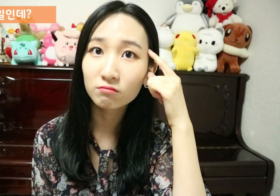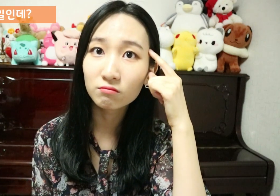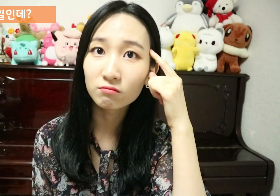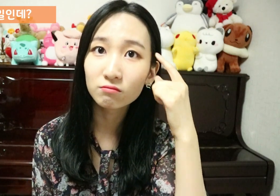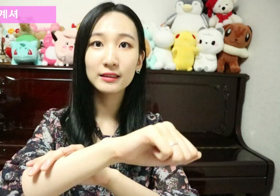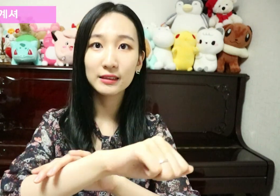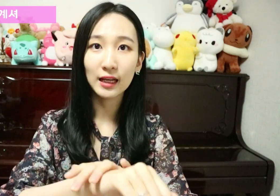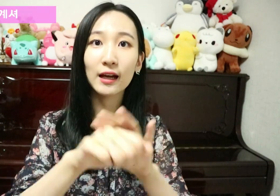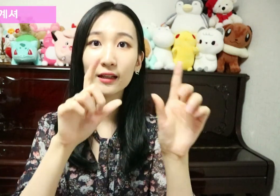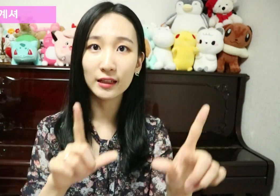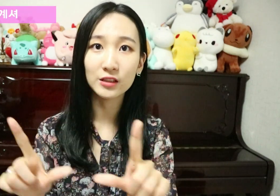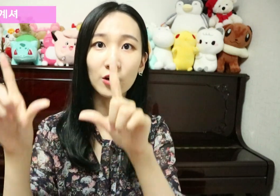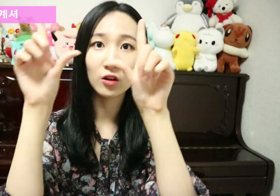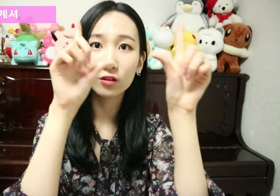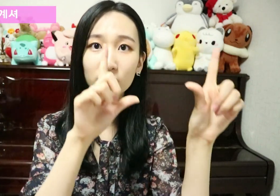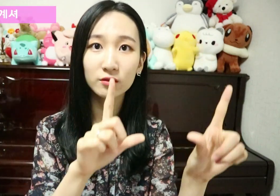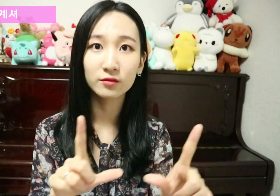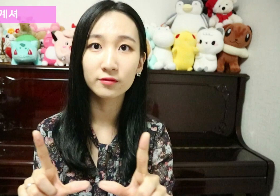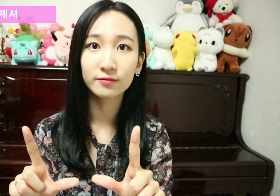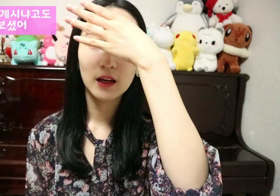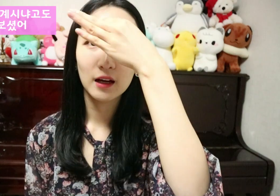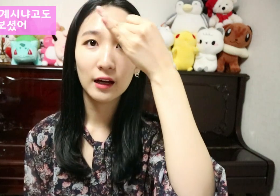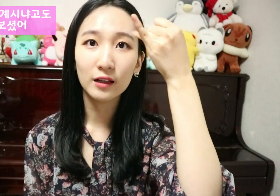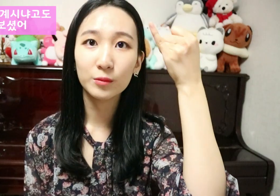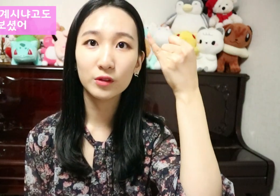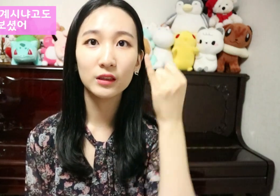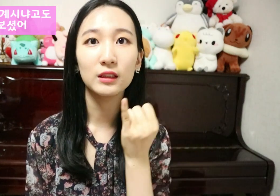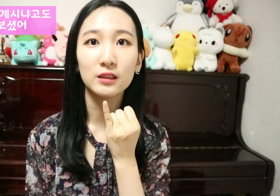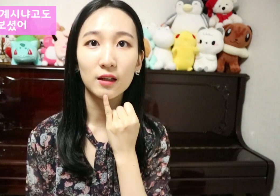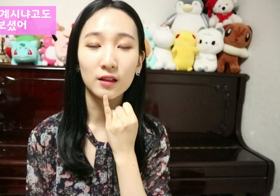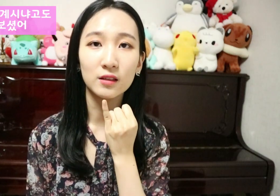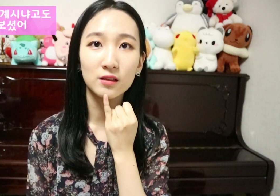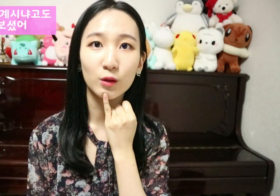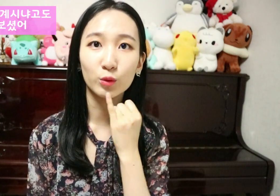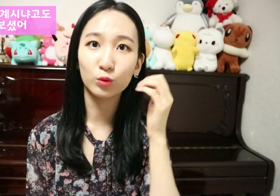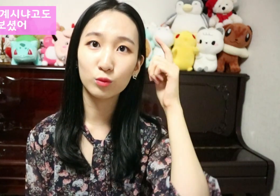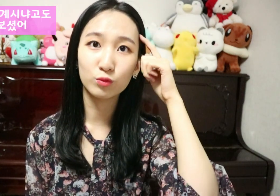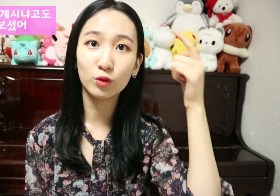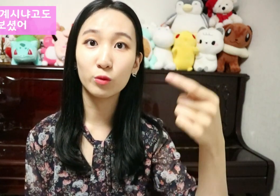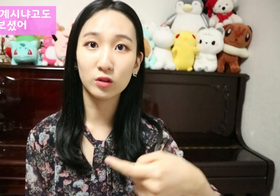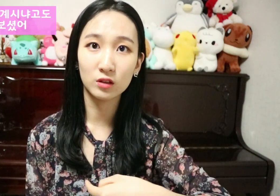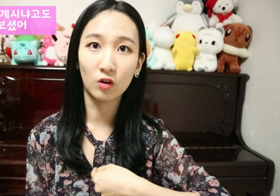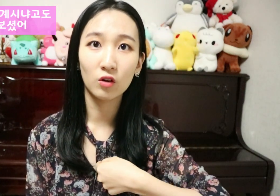잘 계셔 할머니 잘 계시냐고도 물어보셨어